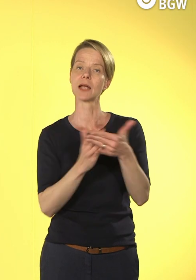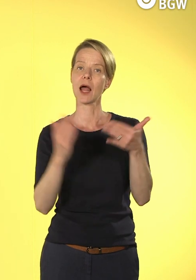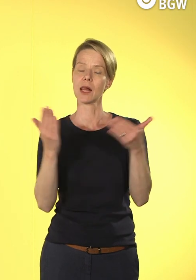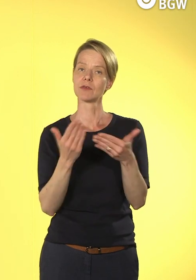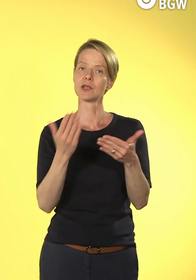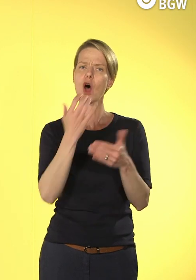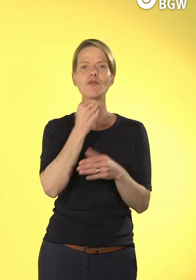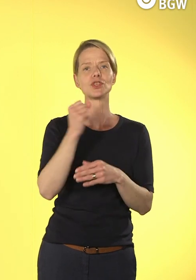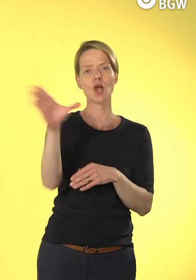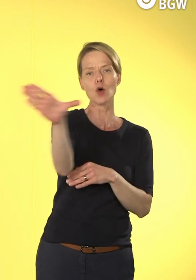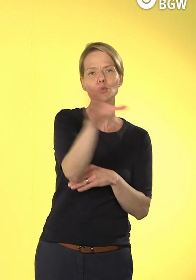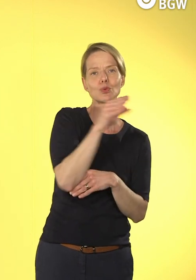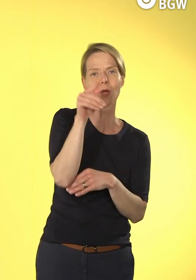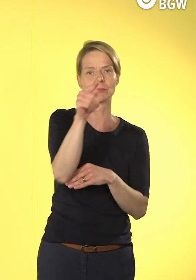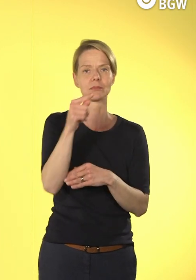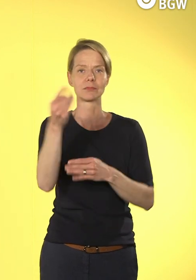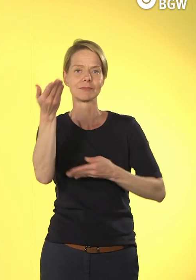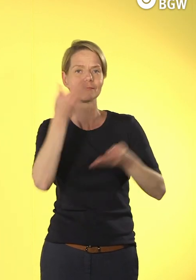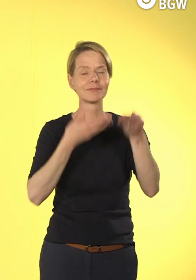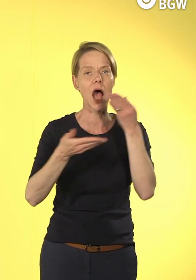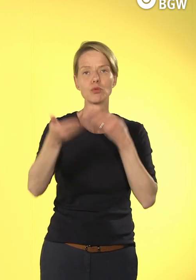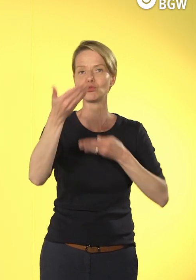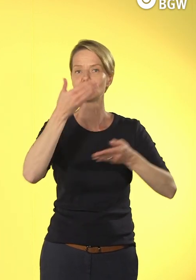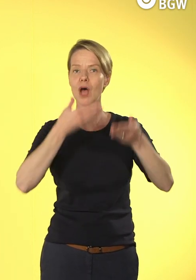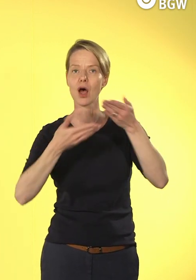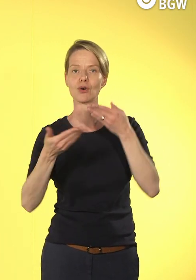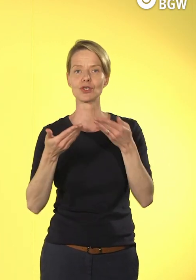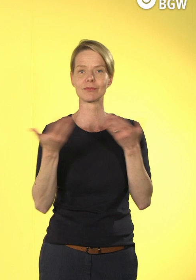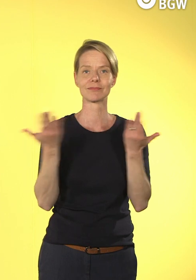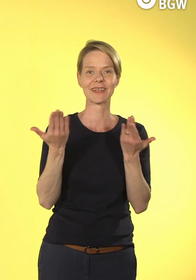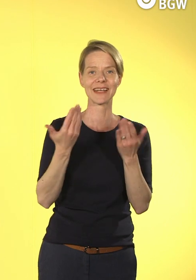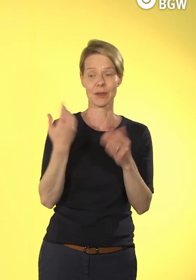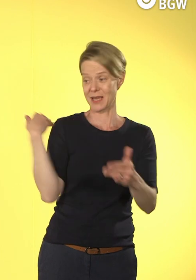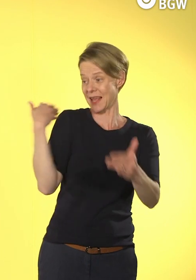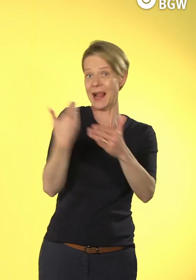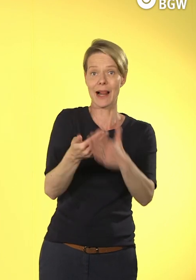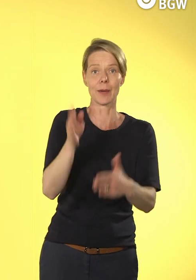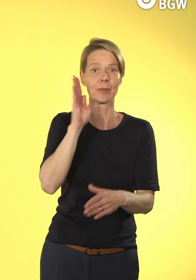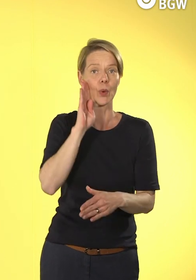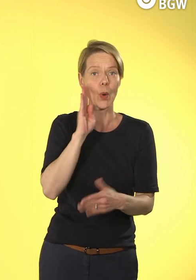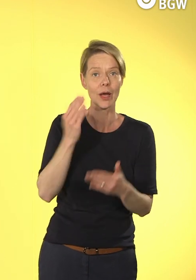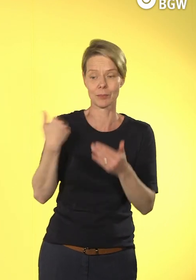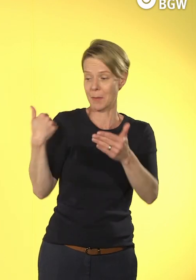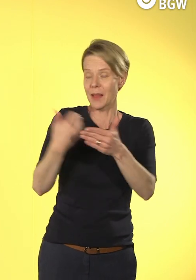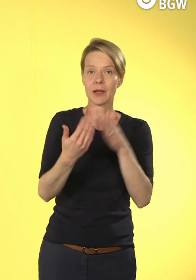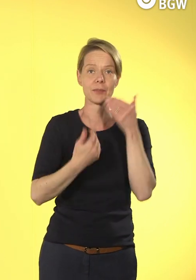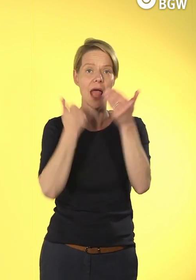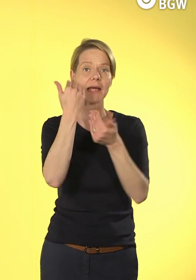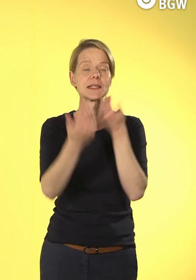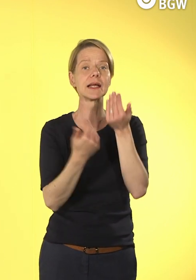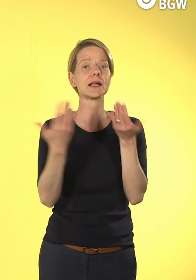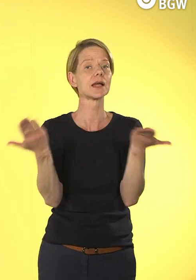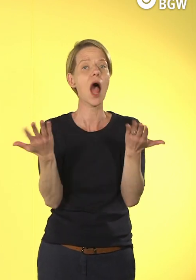persönlich für Sie bedeutet. Und da stehen wir und hoffentlich Sie alle auch, die gerade zuhören, zur Verfügung, falls jemand konkret ein